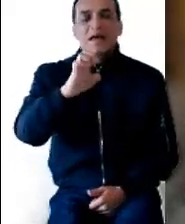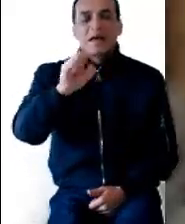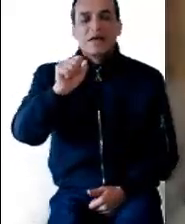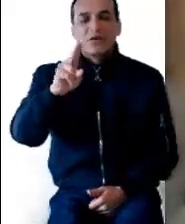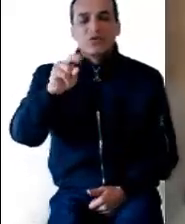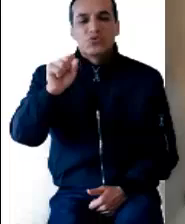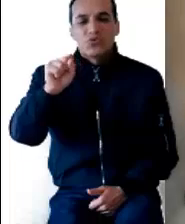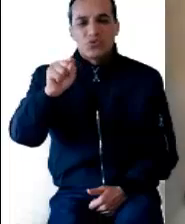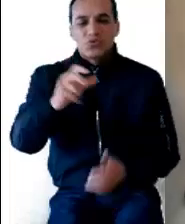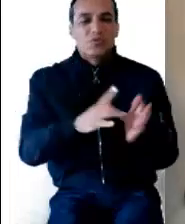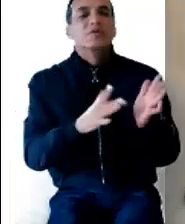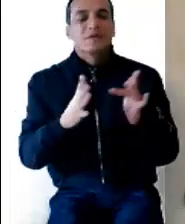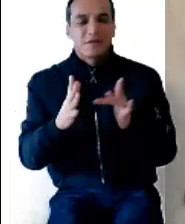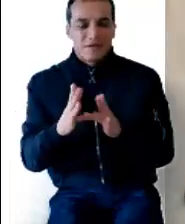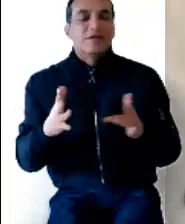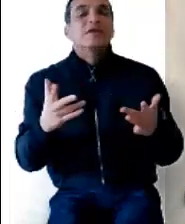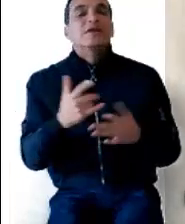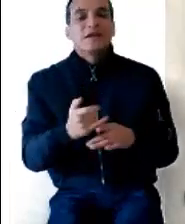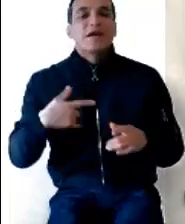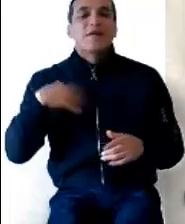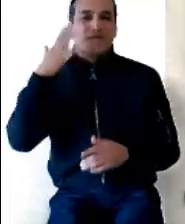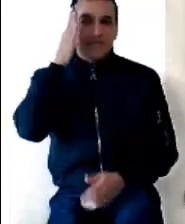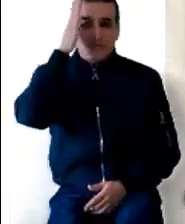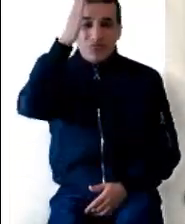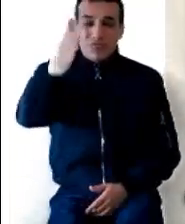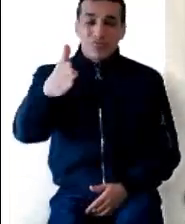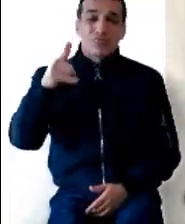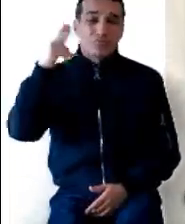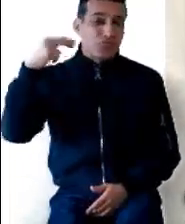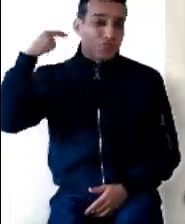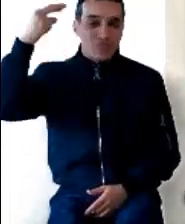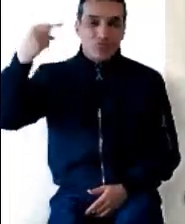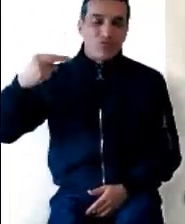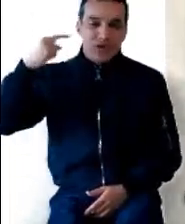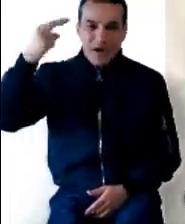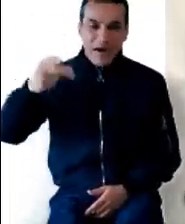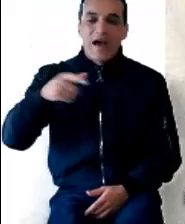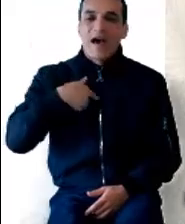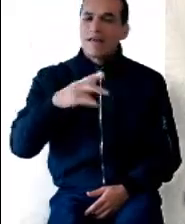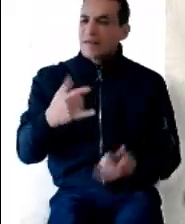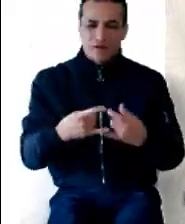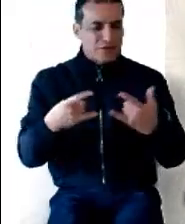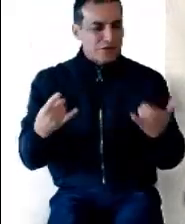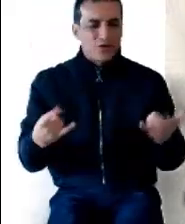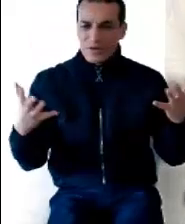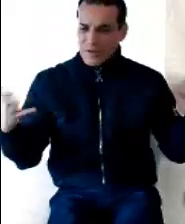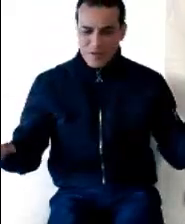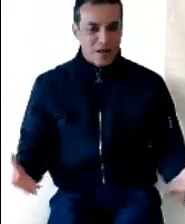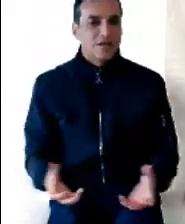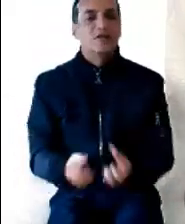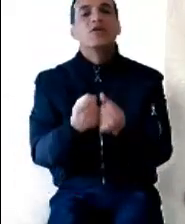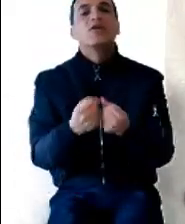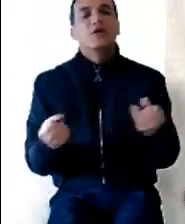reinará en la casa de Jacob. Así, toda la historia de la salvación, si bien tiene una referencia